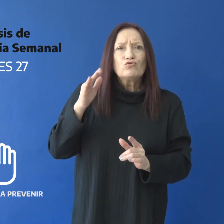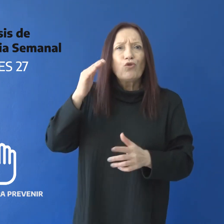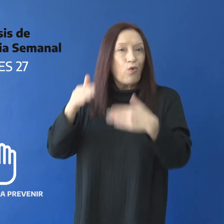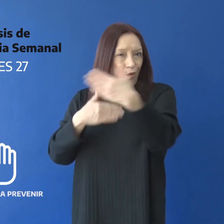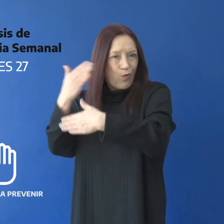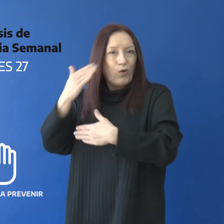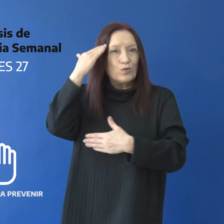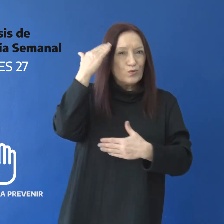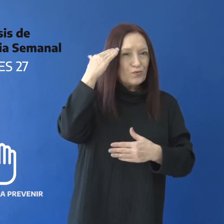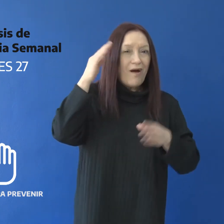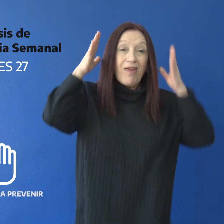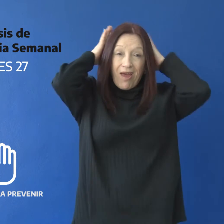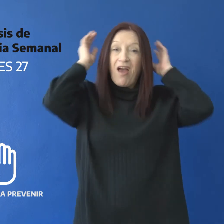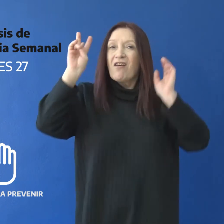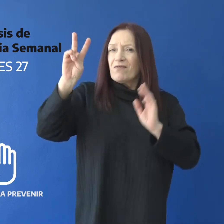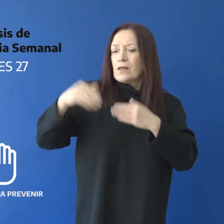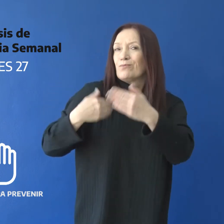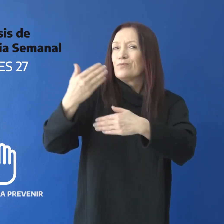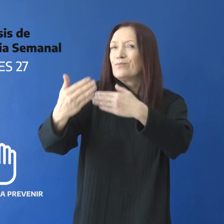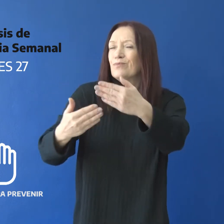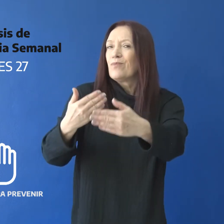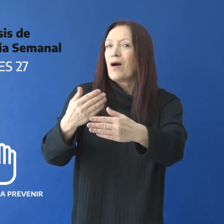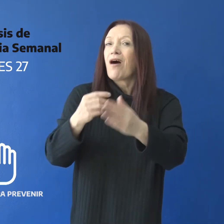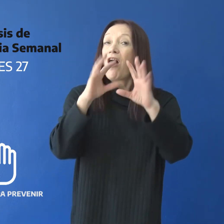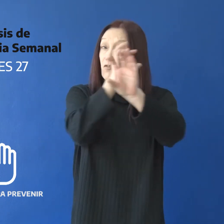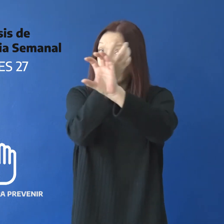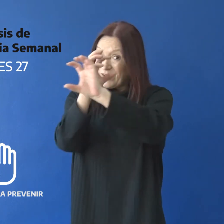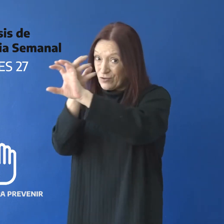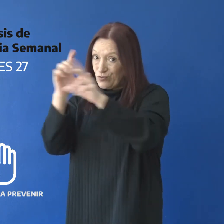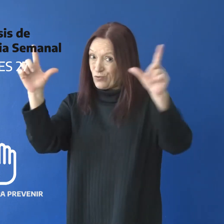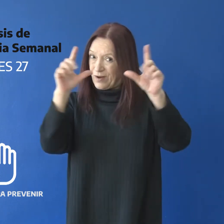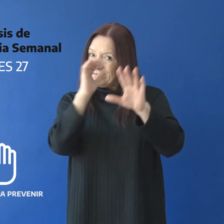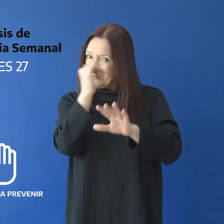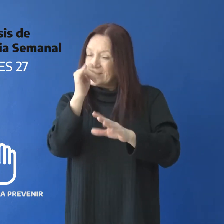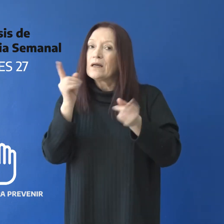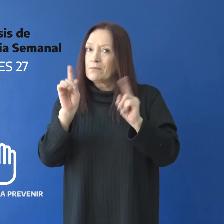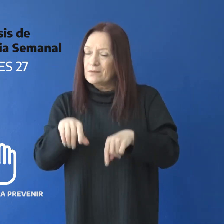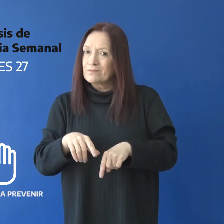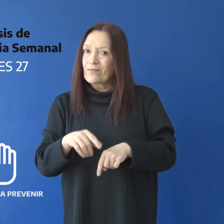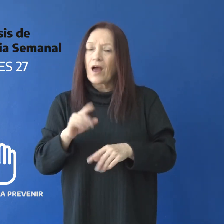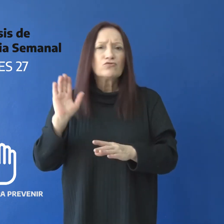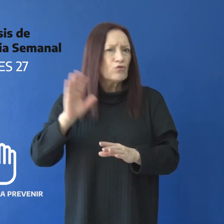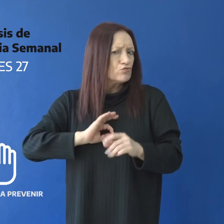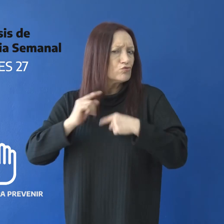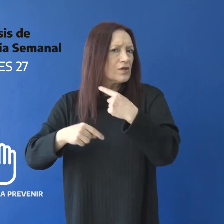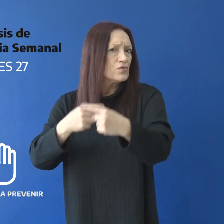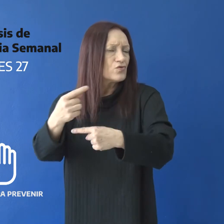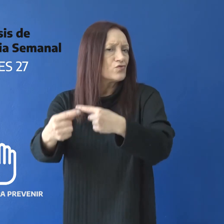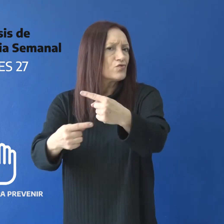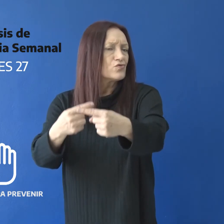Culturales Evita se llevarán adelante en la modalidad virtual. A lo largo de estos años se